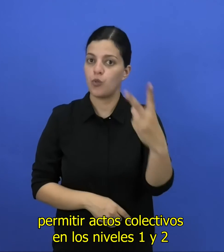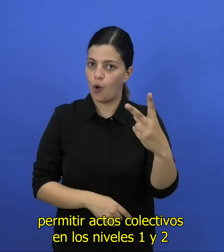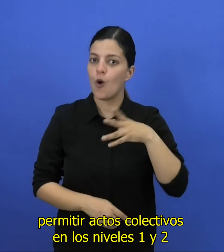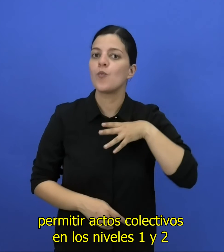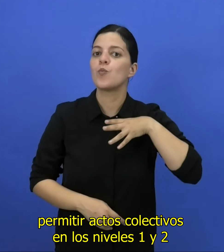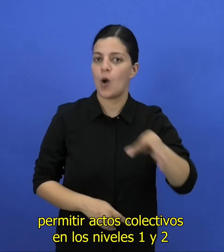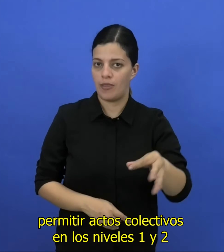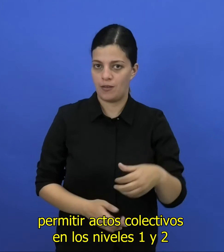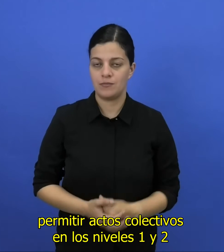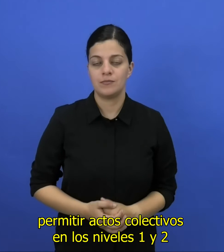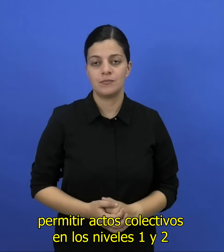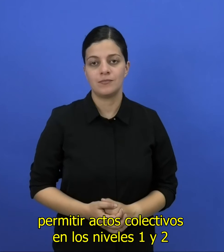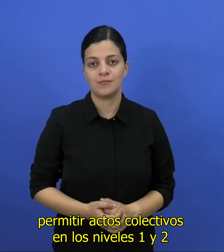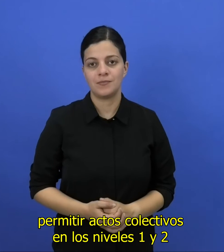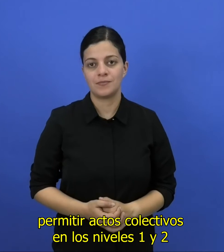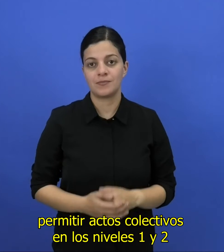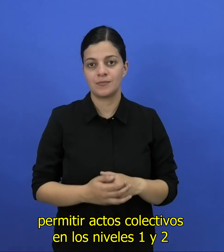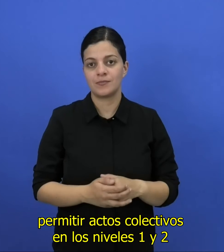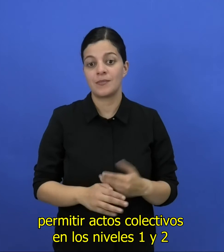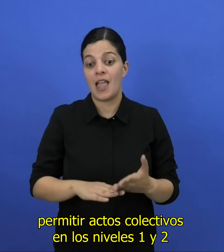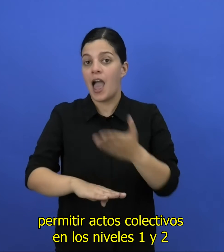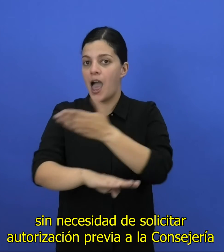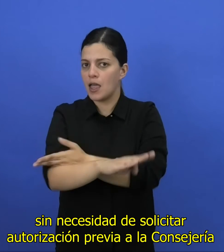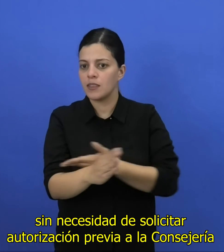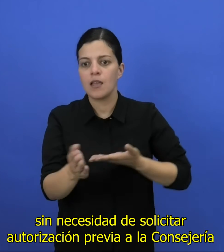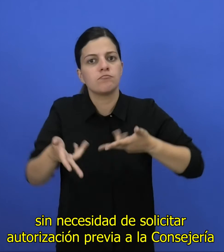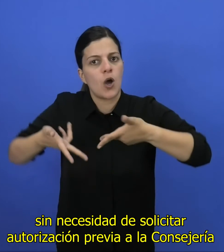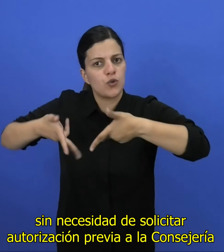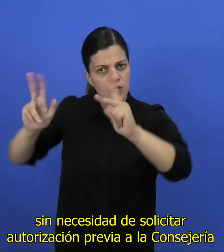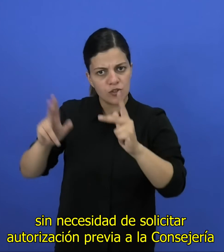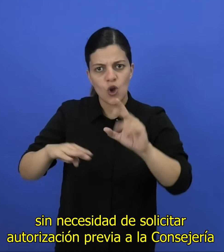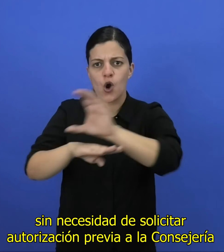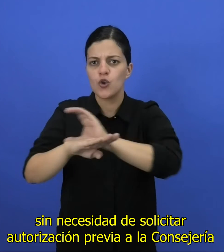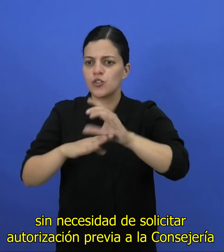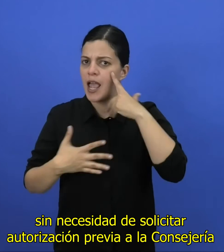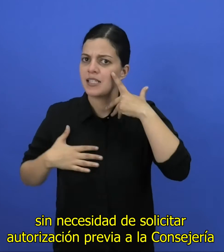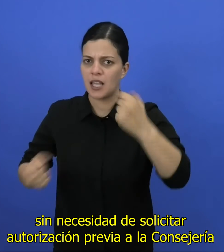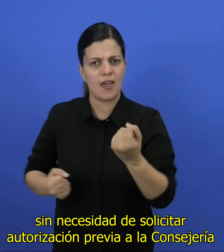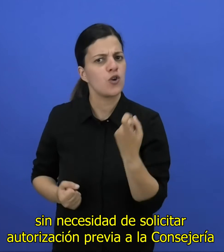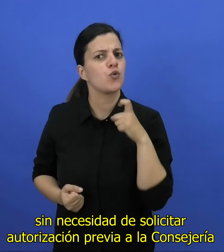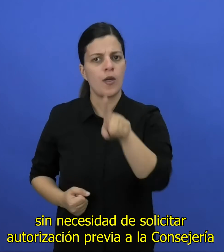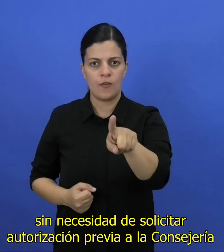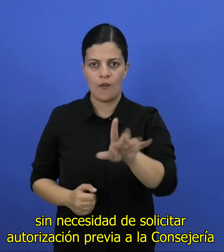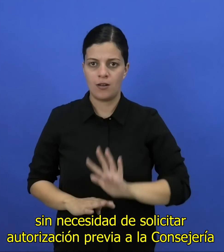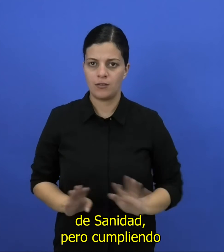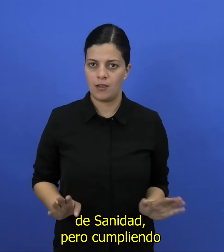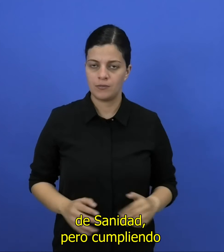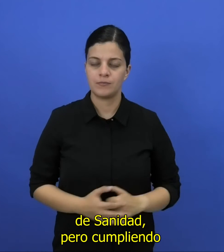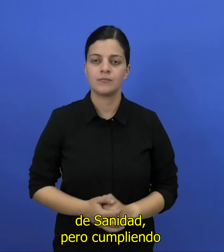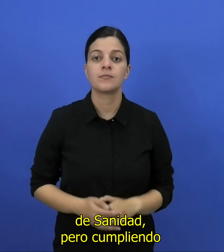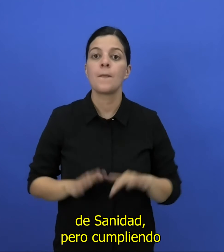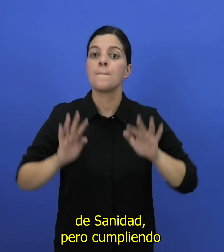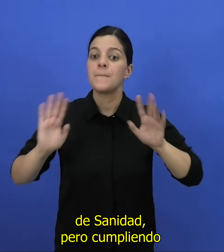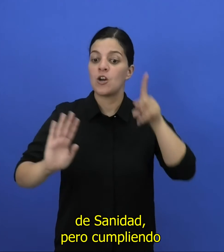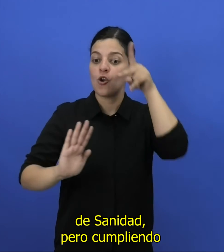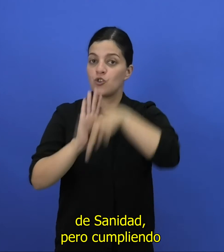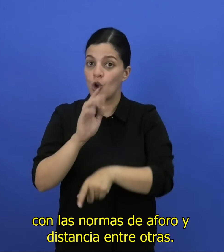¿Cuáles niveles de alerta en Canarias?